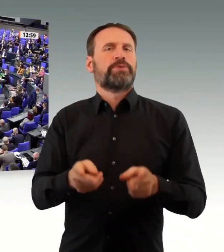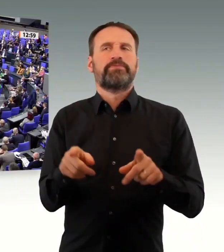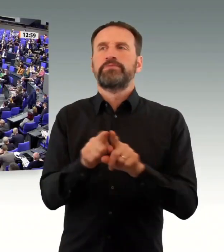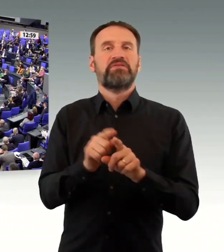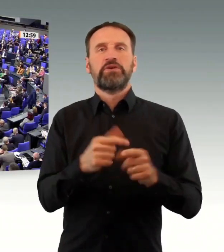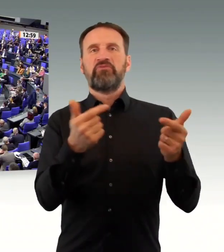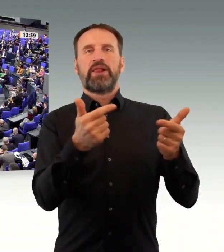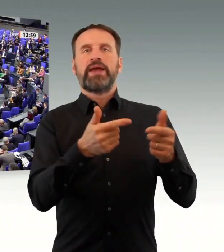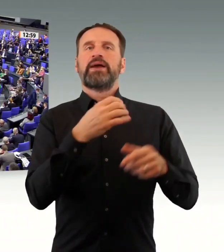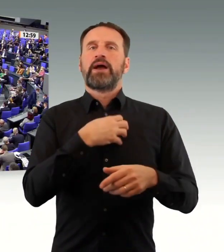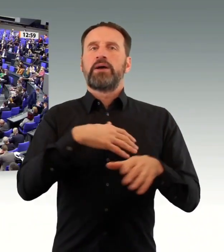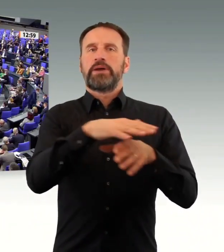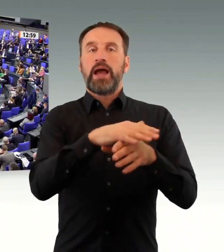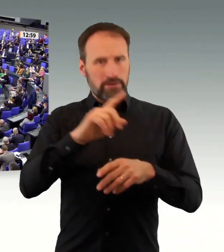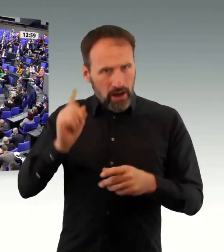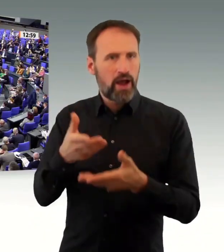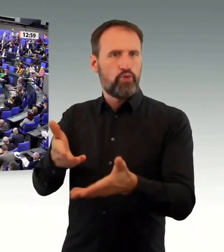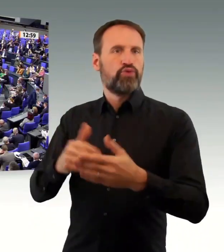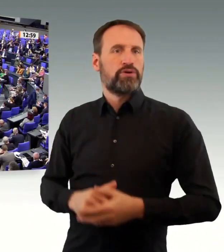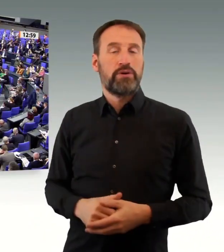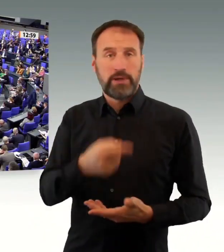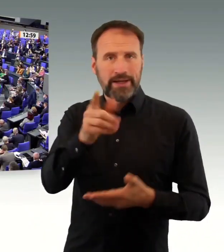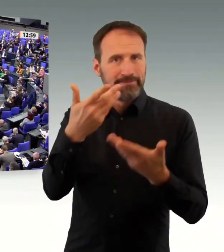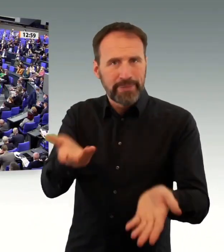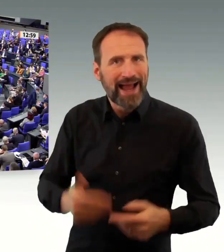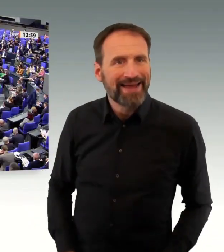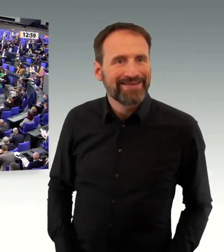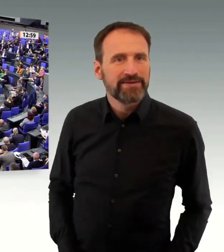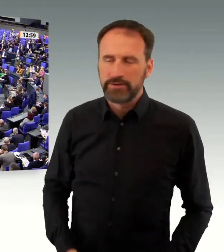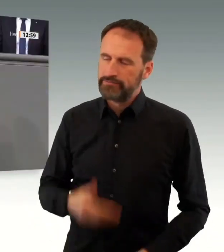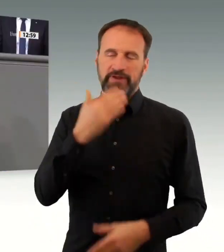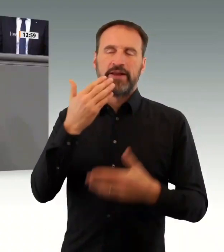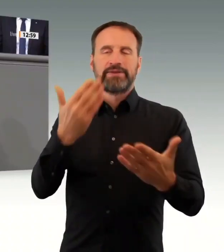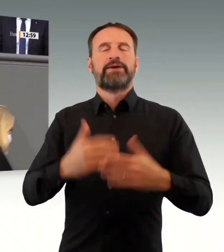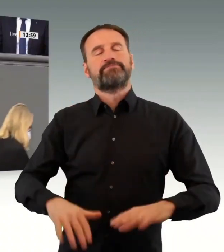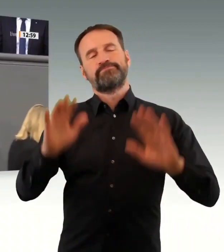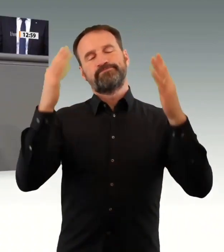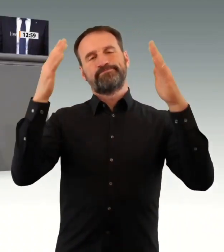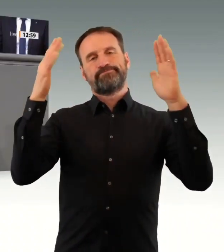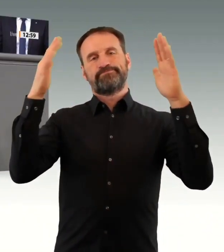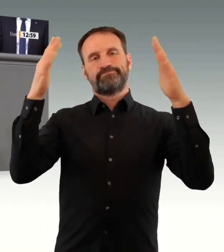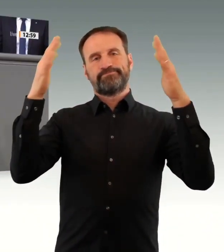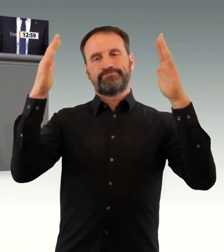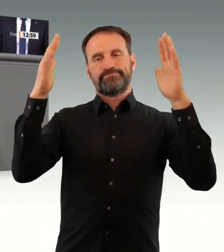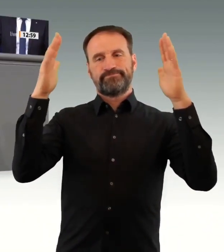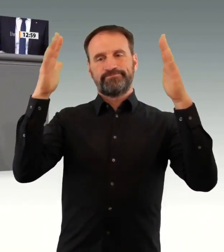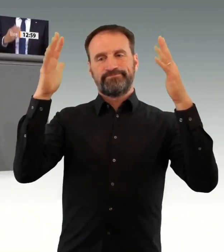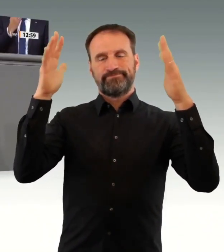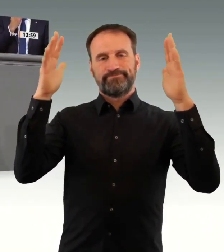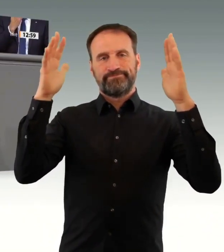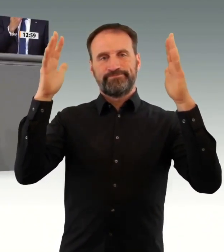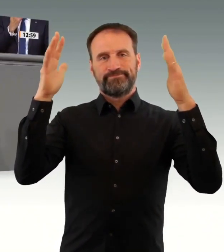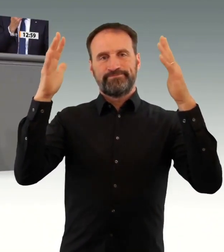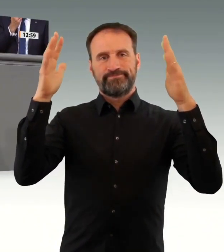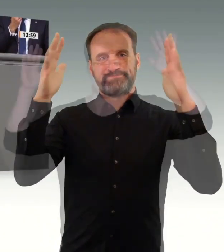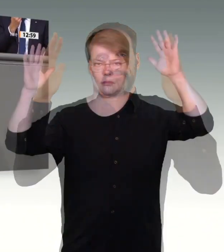der Unionsfraktion sagen. Herr Kollege Stracke, Herr Kollege Frey, ich bin doch über das Geschrei mit dem Sie